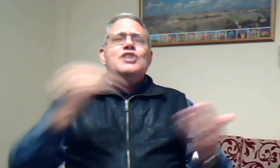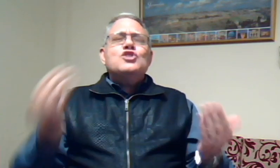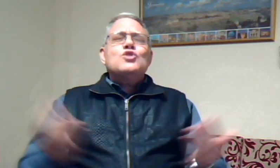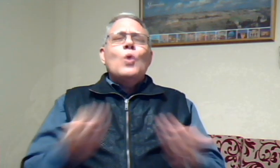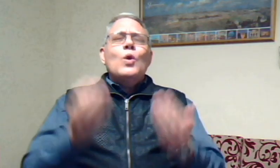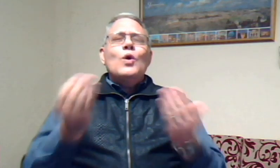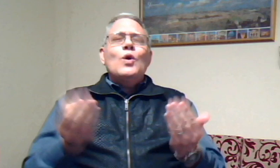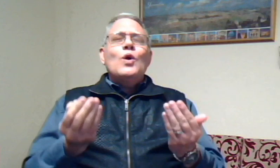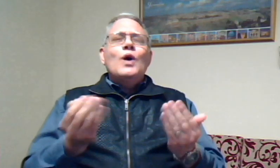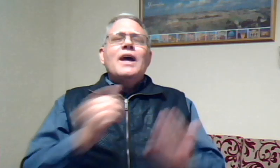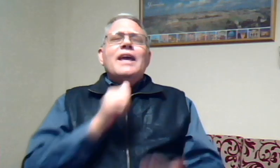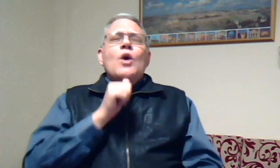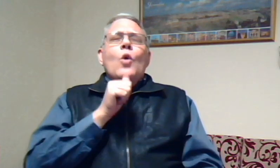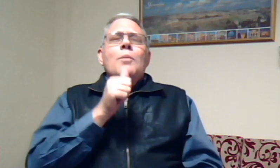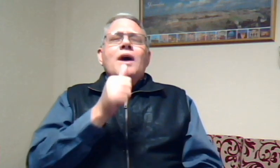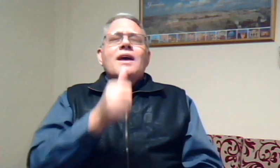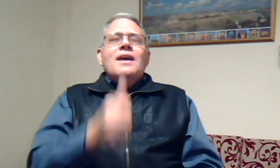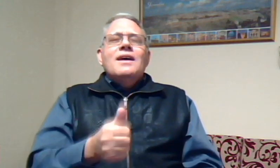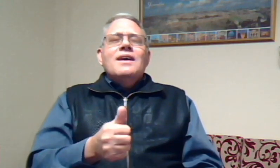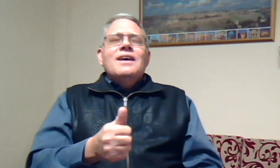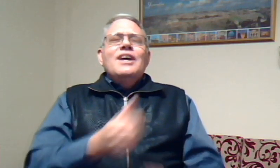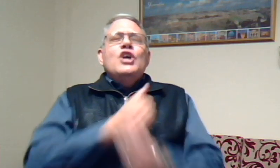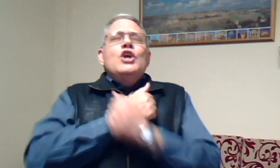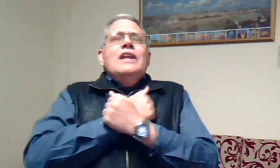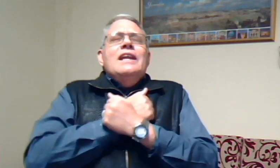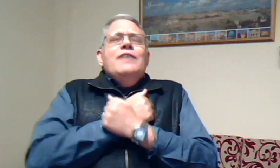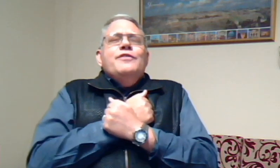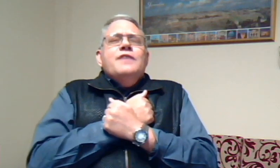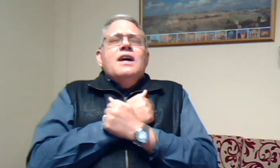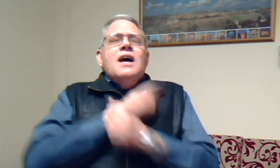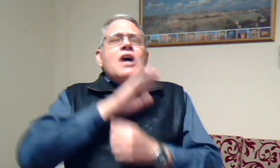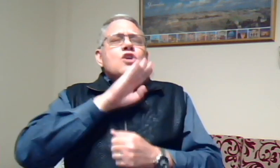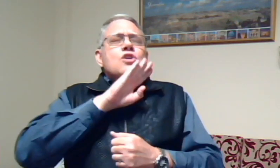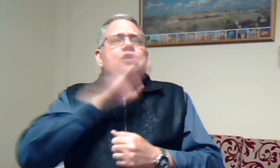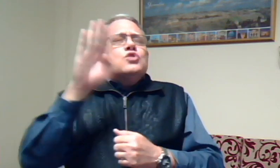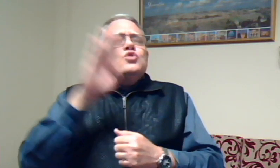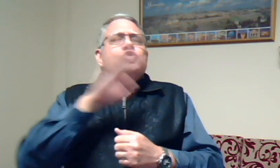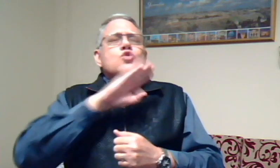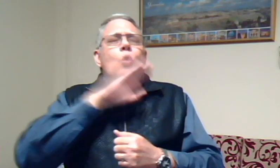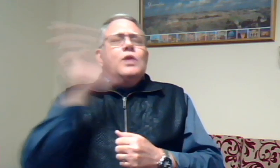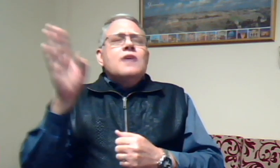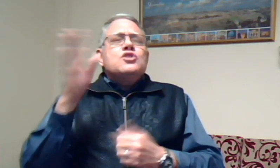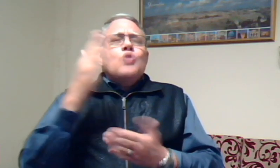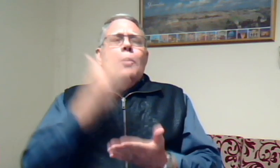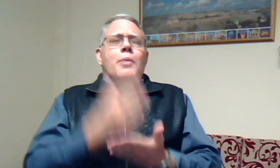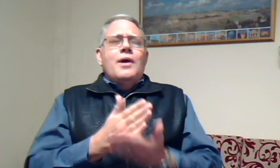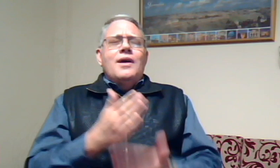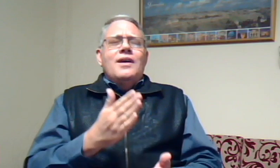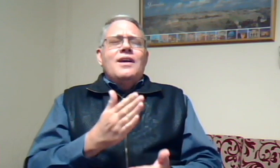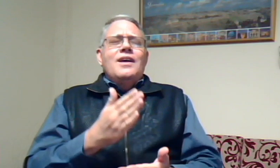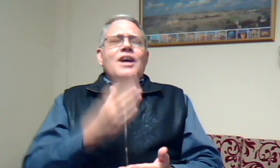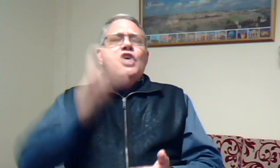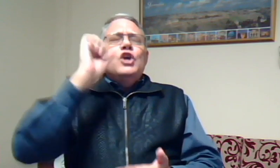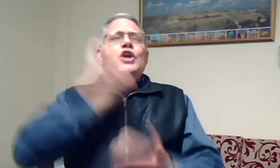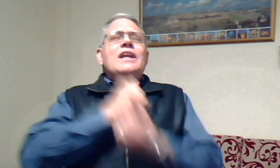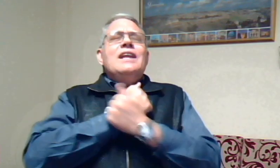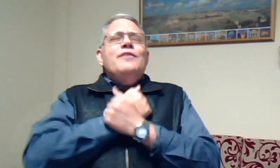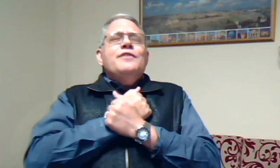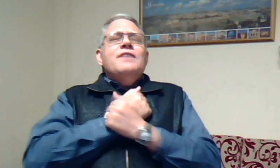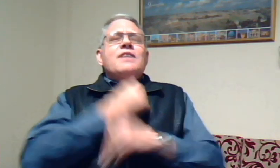zorg die omgee die liefde sonder stop die liefde wat